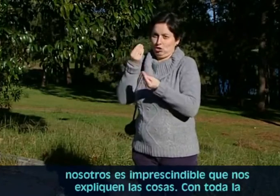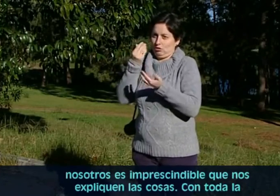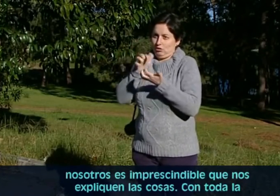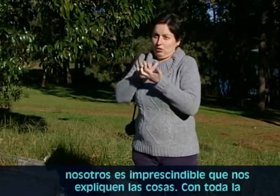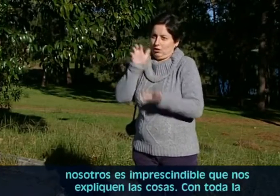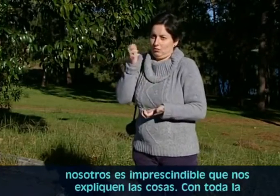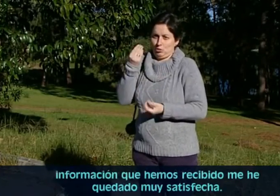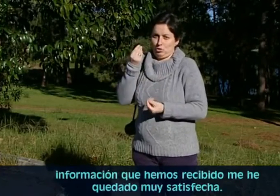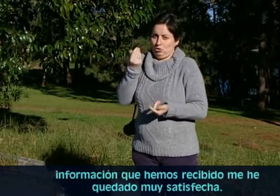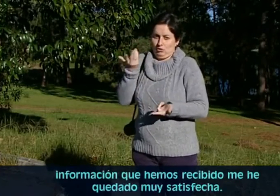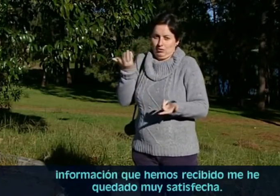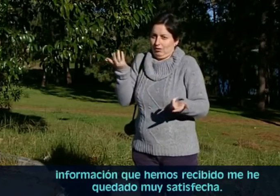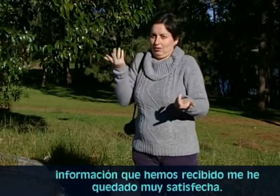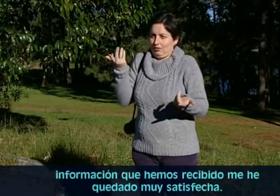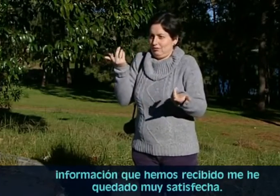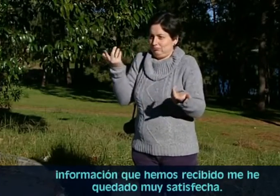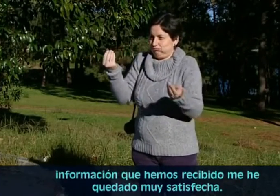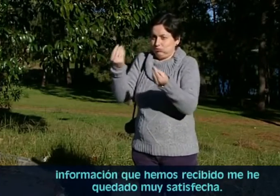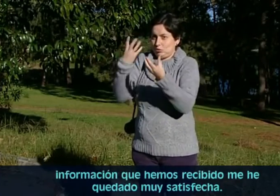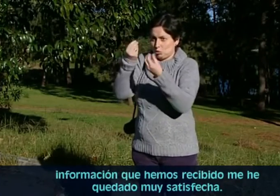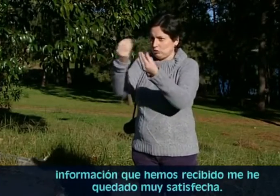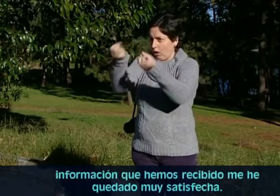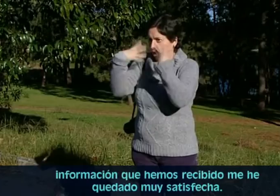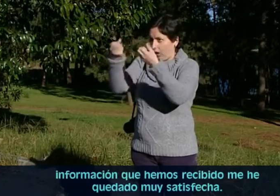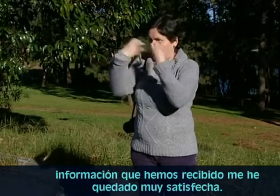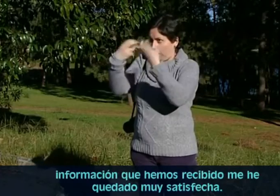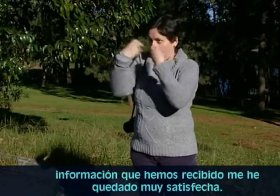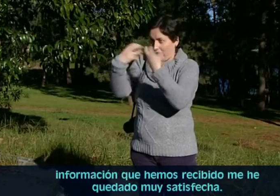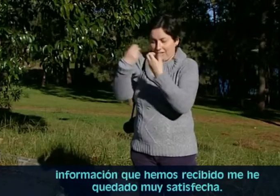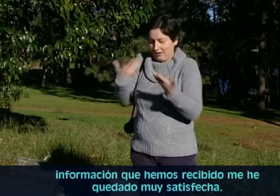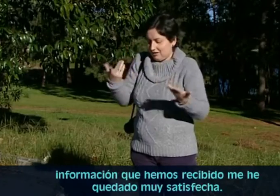Con toda la información que hemos recibido, me he quedado muy satisfecha.